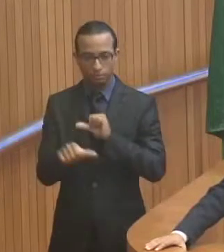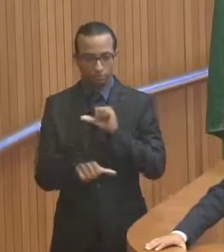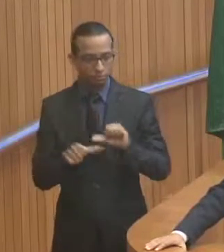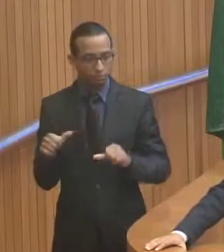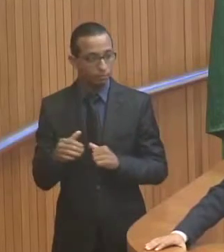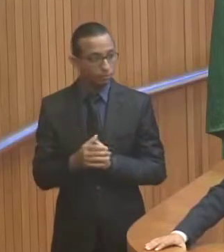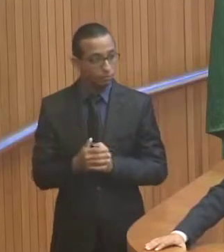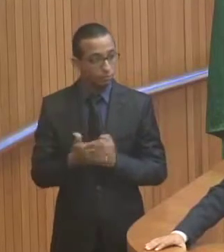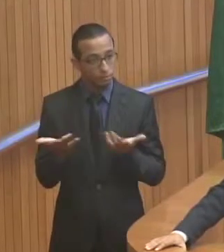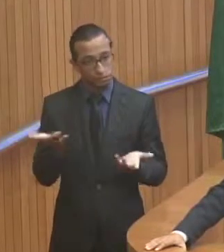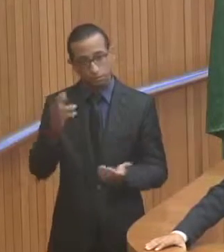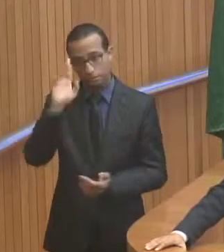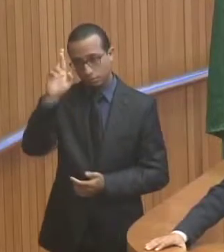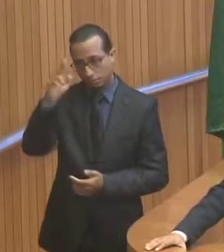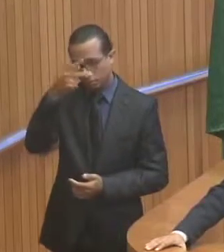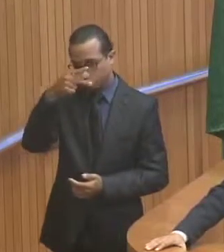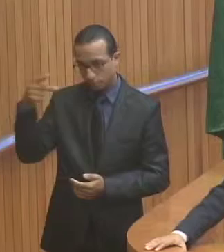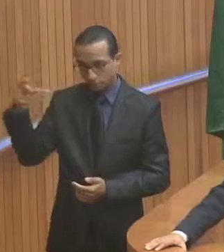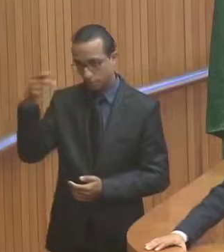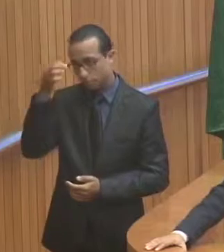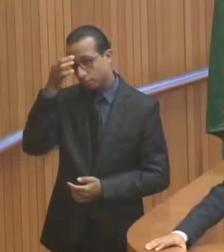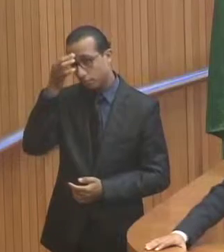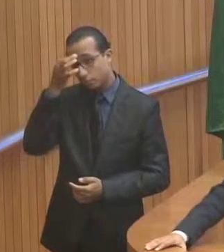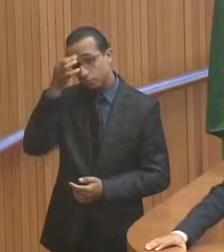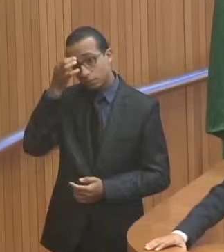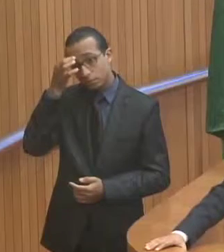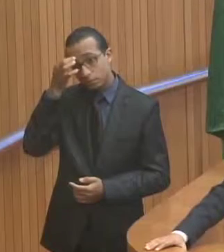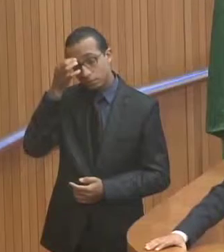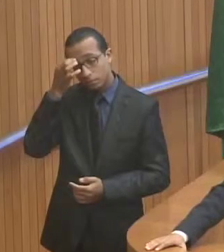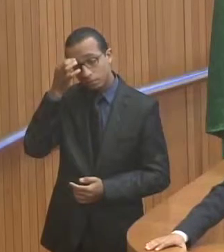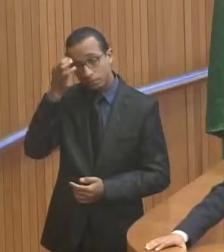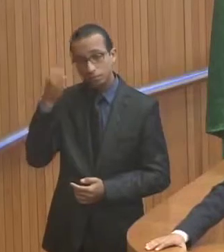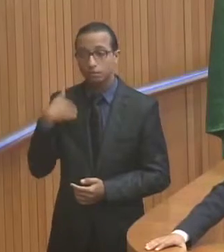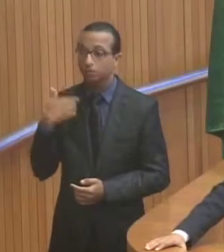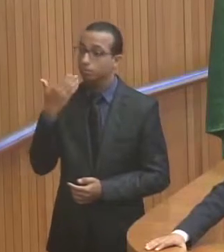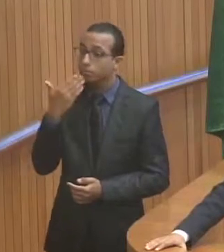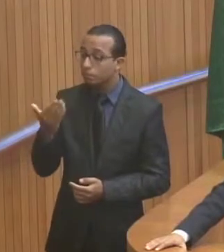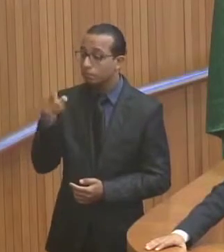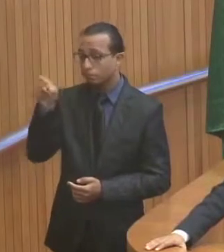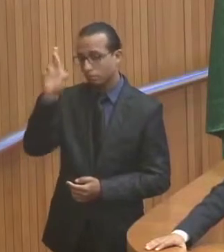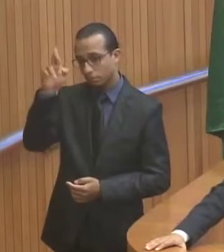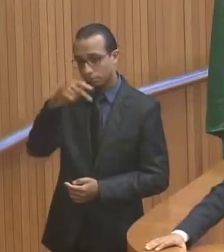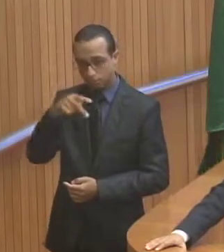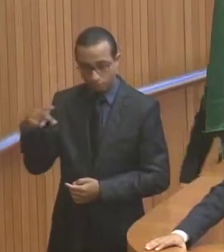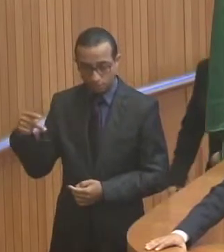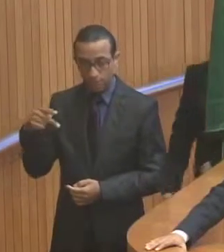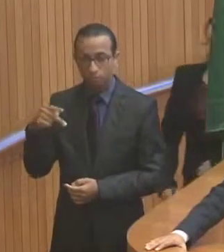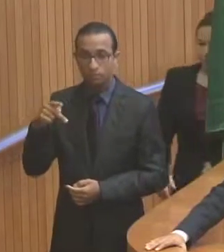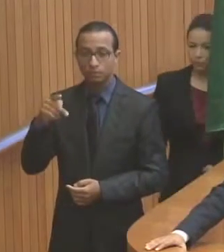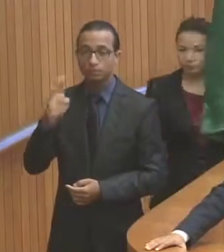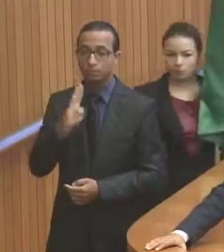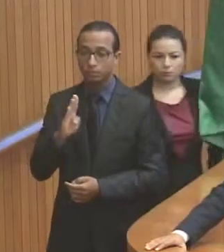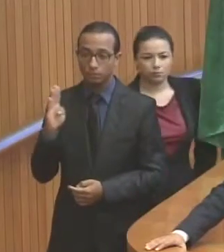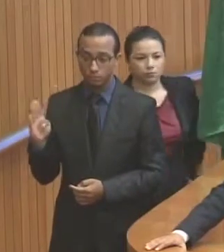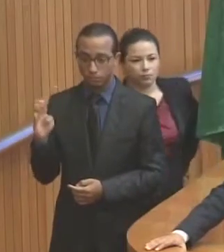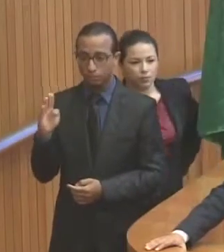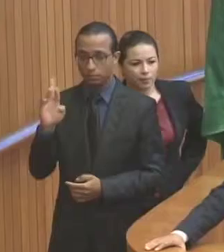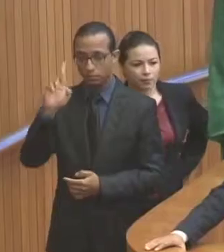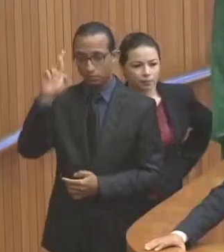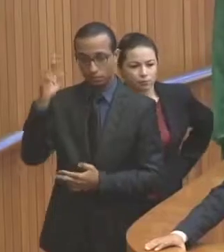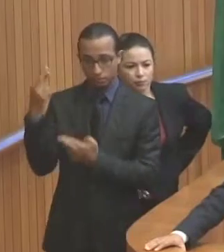Portanto, senhor presidente, eu faço esse pleito ao presidente do Banco do Brasil, à sua superintendência aqui no Maranhão,